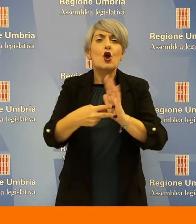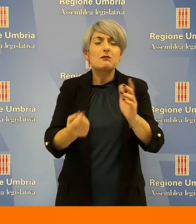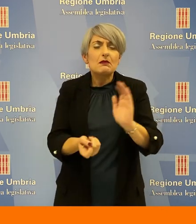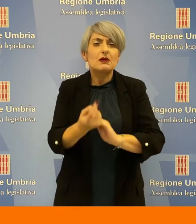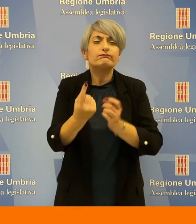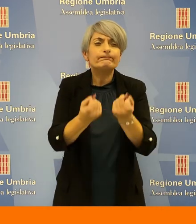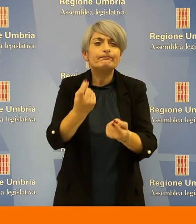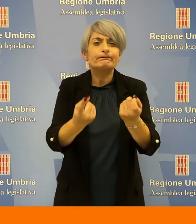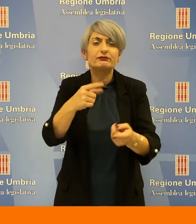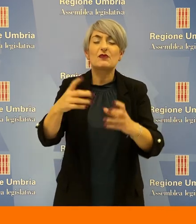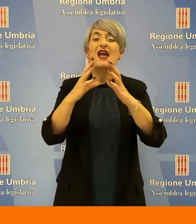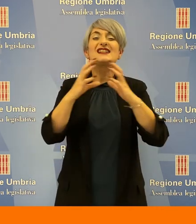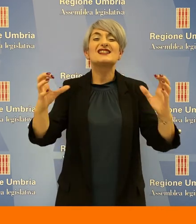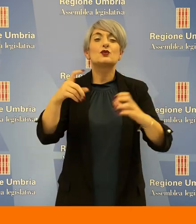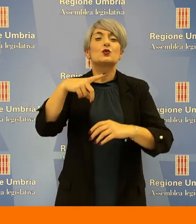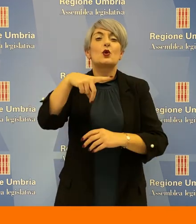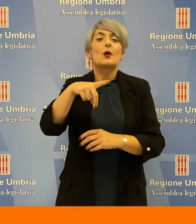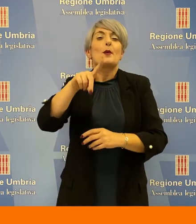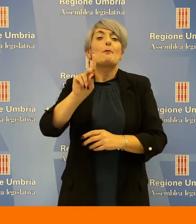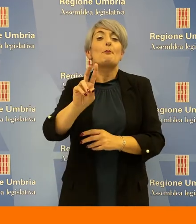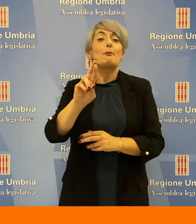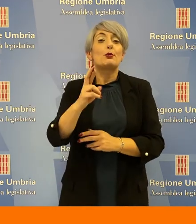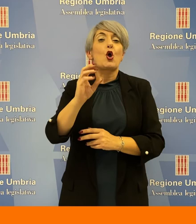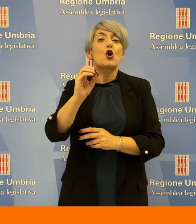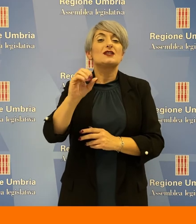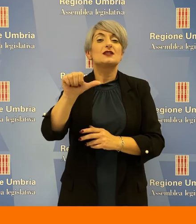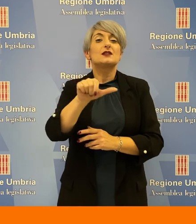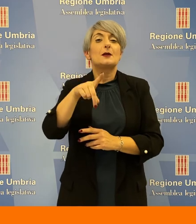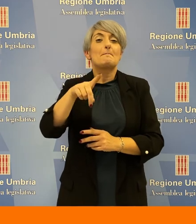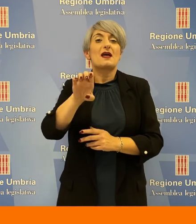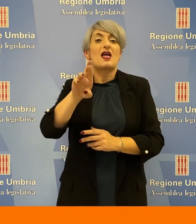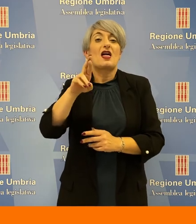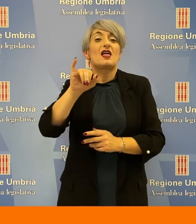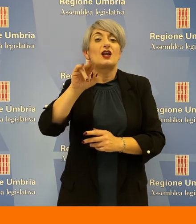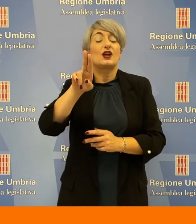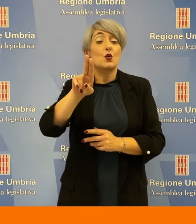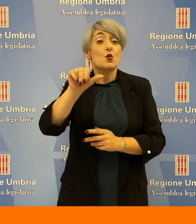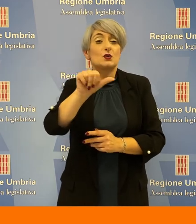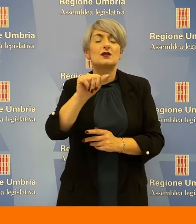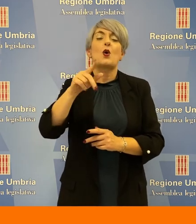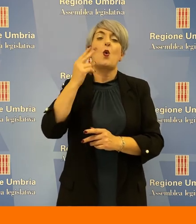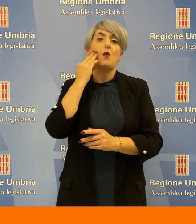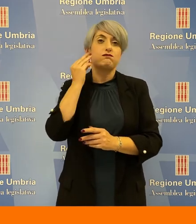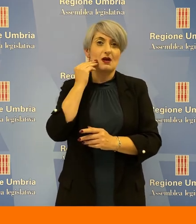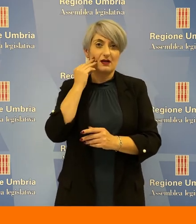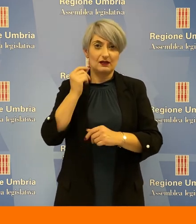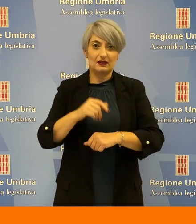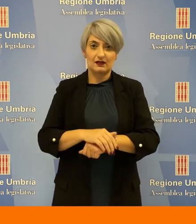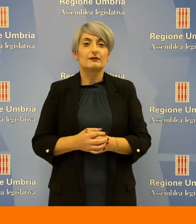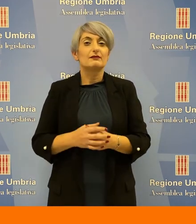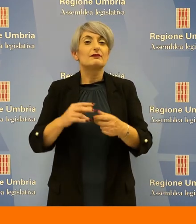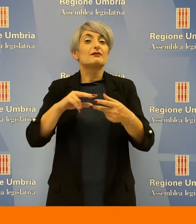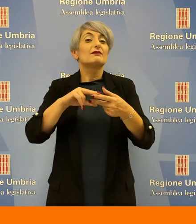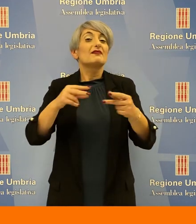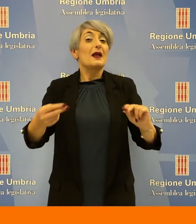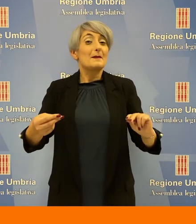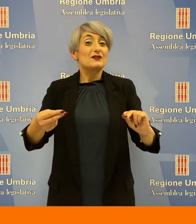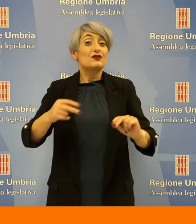Meloni, Vice Presidente dell'Assemblea Legislativa del Partito Democratico, ha depositato una proposta di legge che mira ad